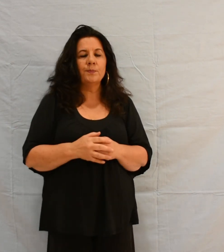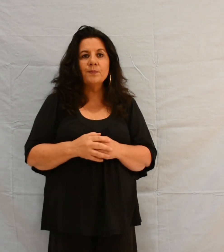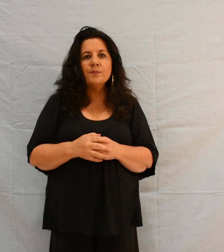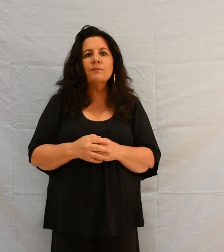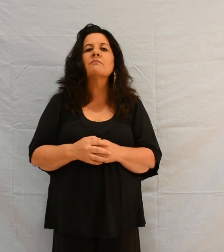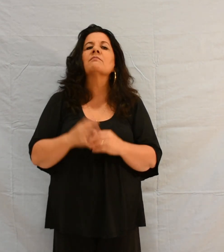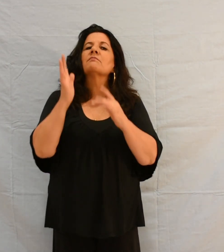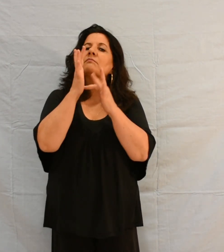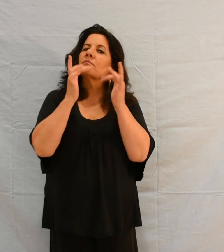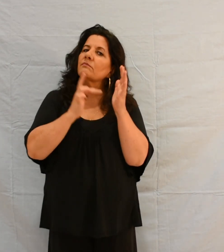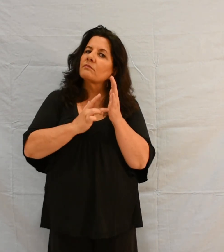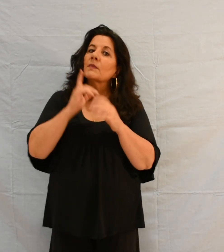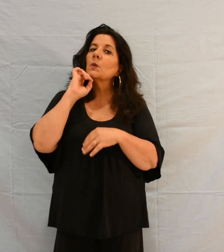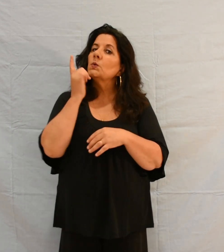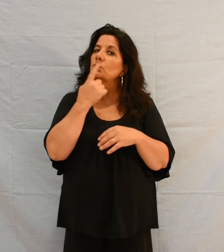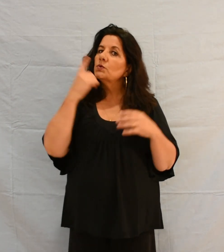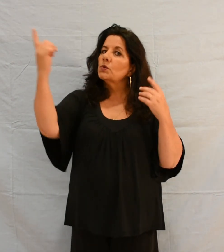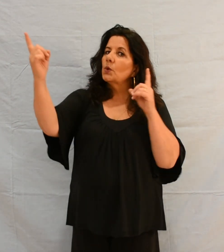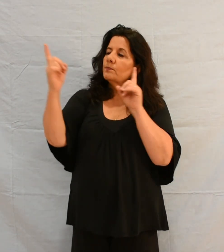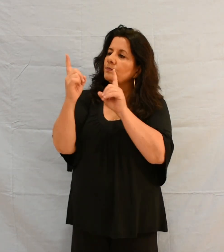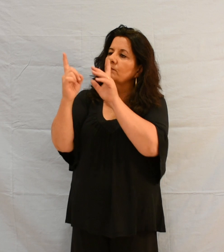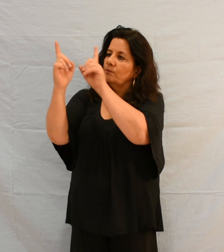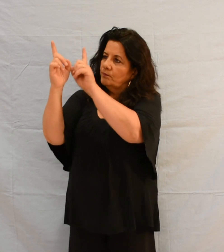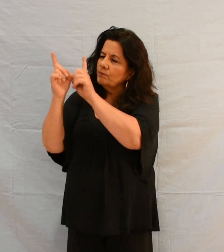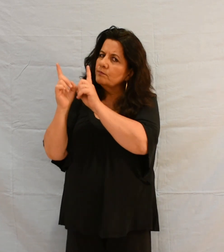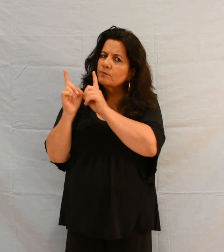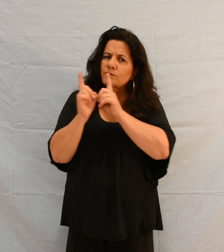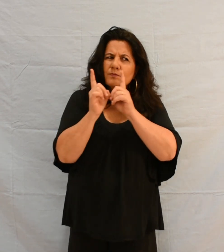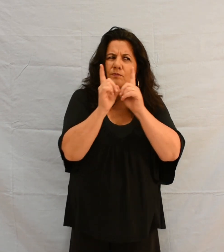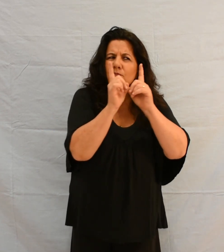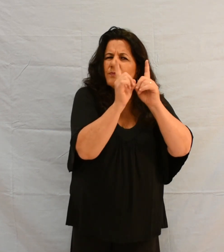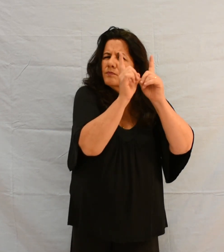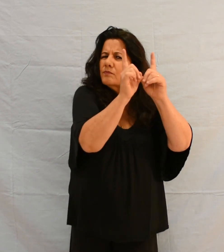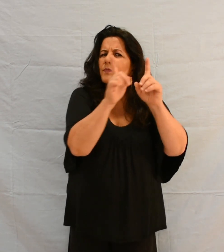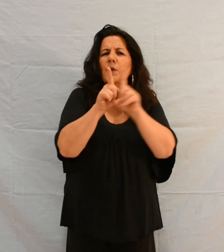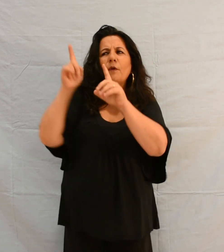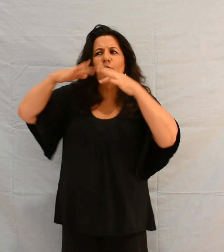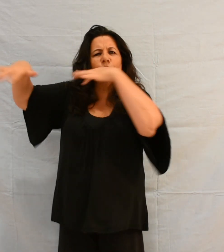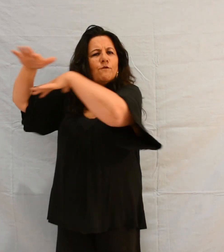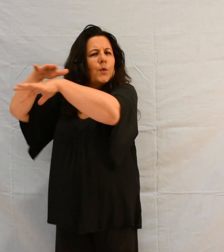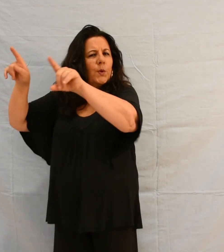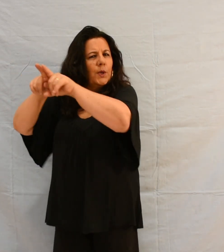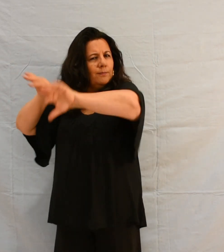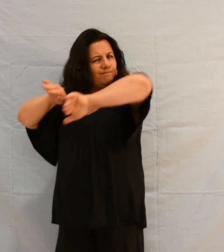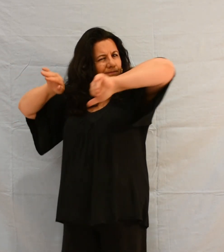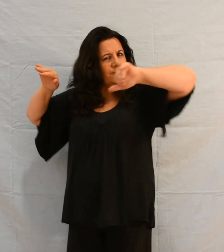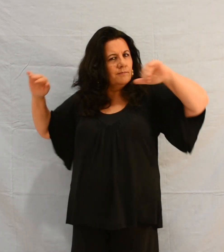Jésus l'emmena à l'écart loin de la foule, lui mit les doigts dans les oreilles, et, avec sa